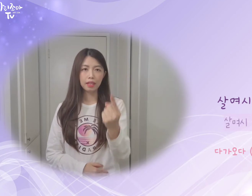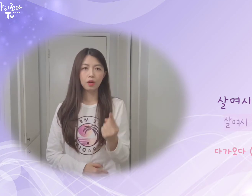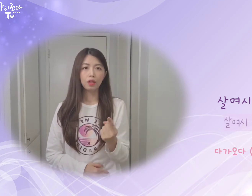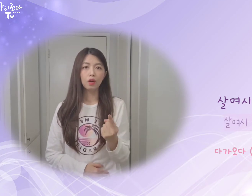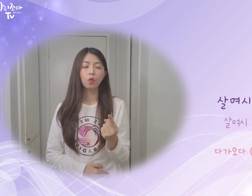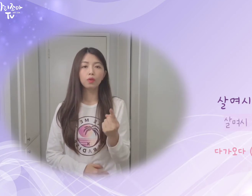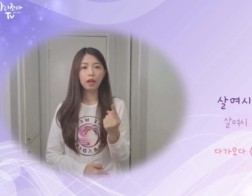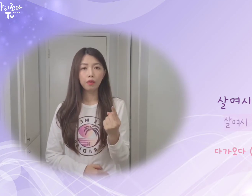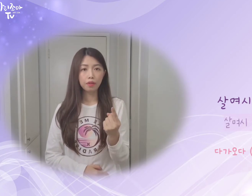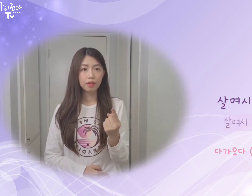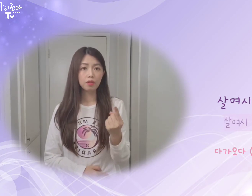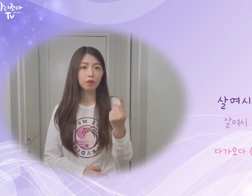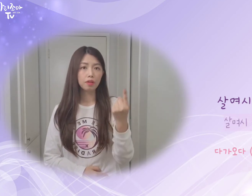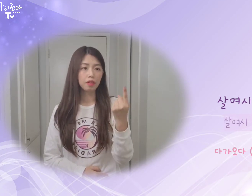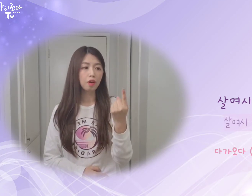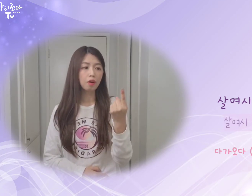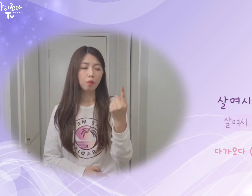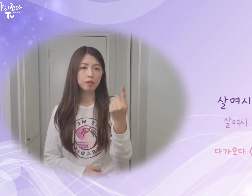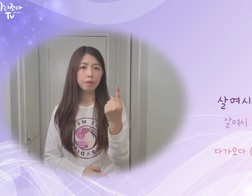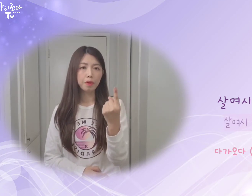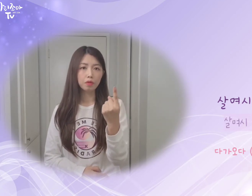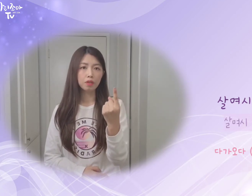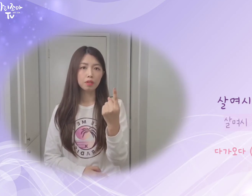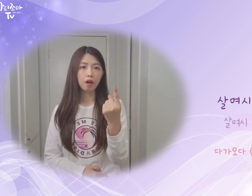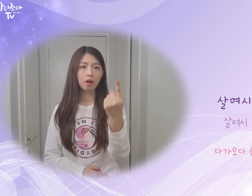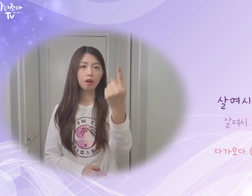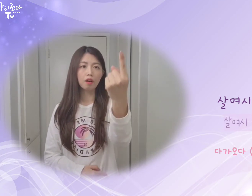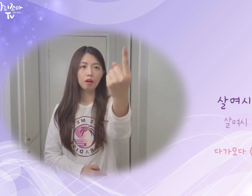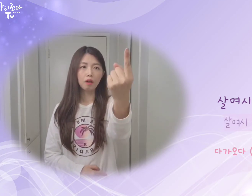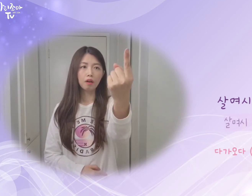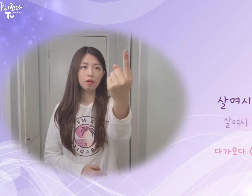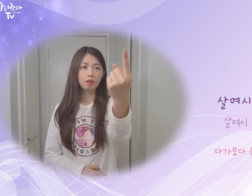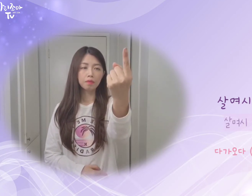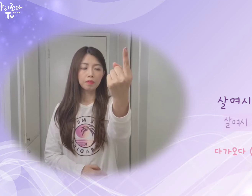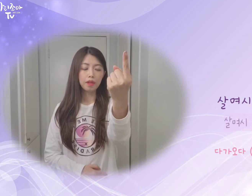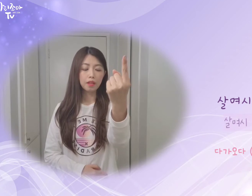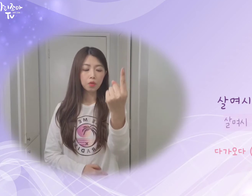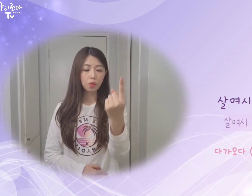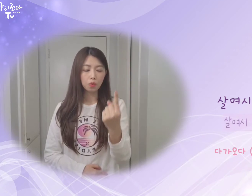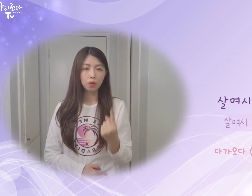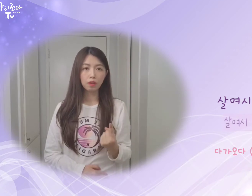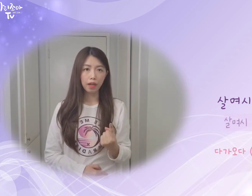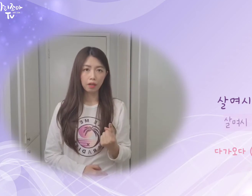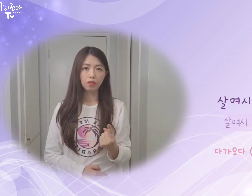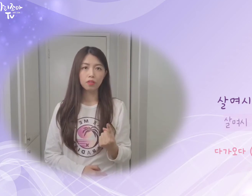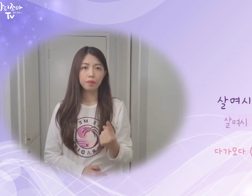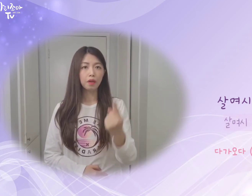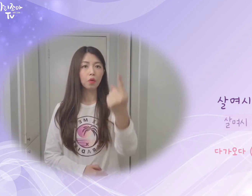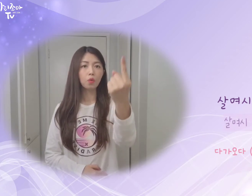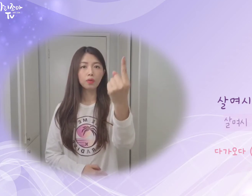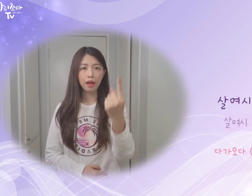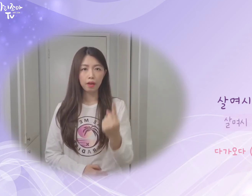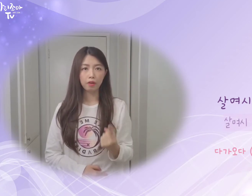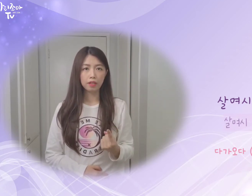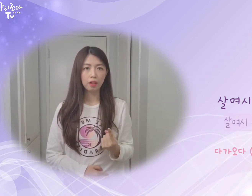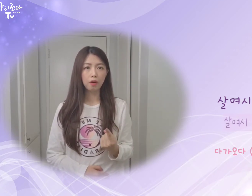오다 라고 한 뜻의 수어는요. 검지만 펴주셔서 내 쪽으로 끌어 당겨주시면 오다예요. 그래서